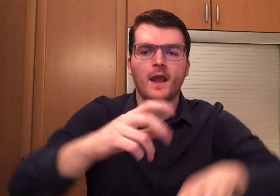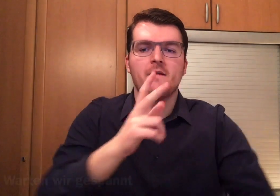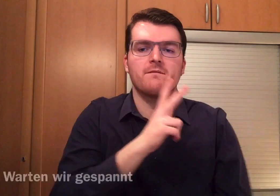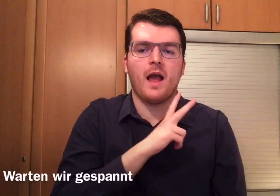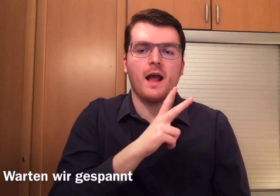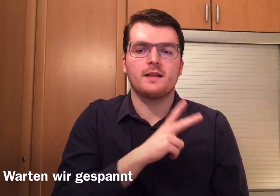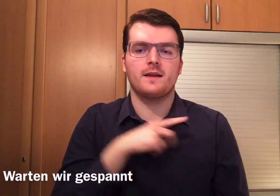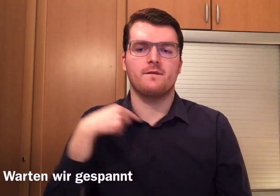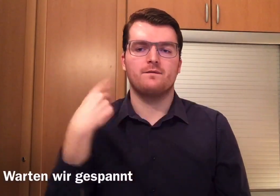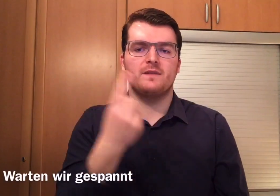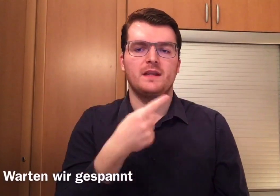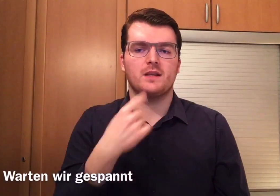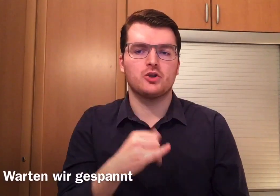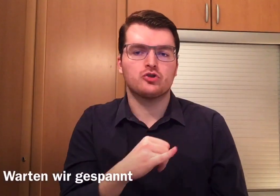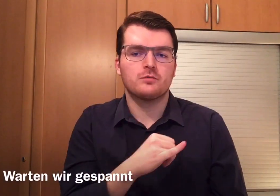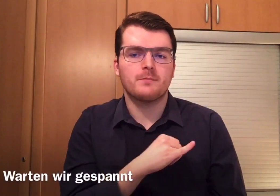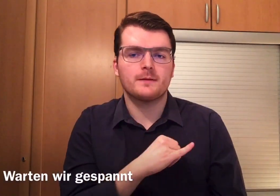Warten wir gespannt